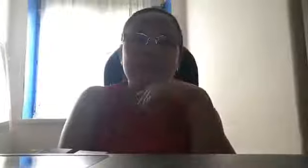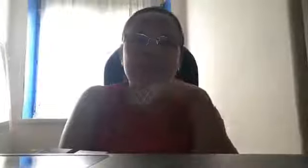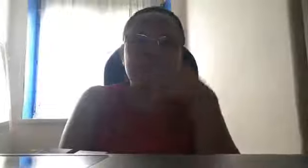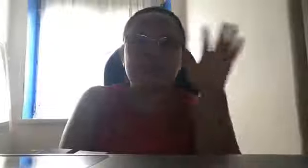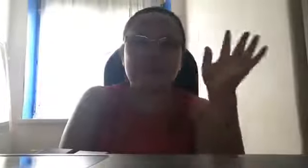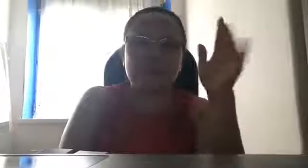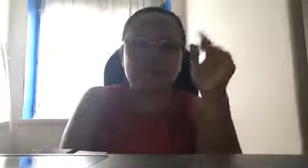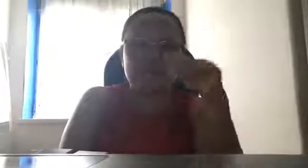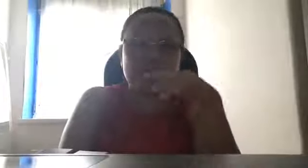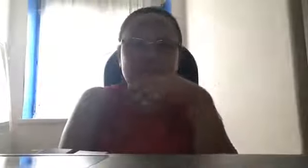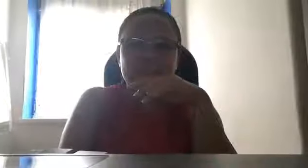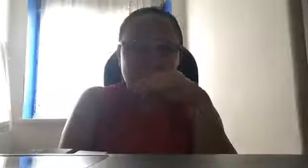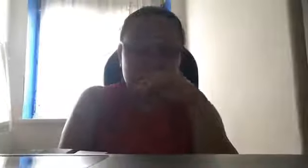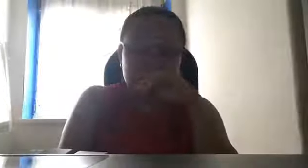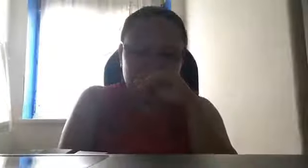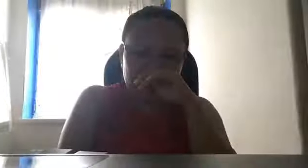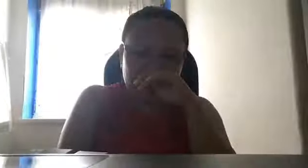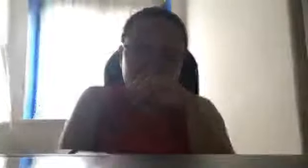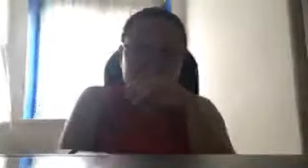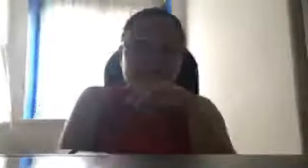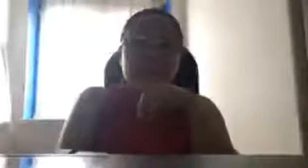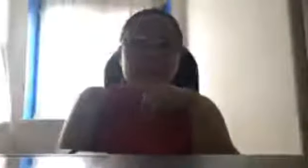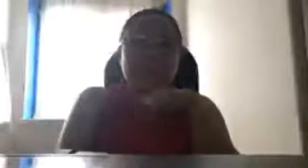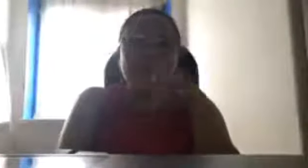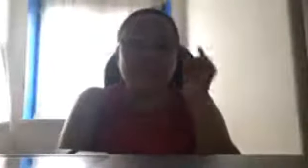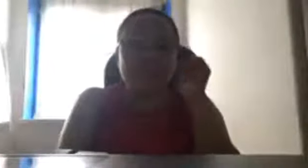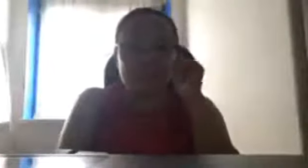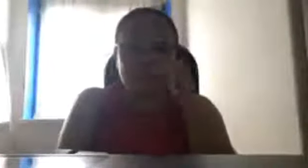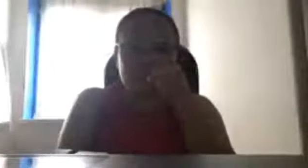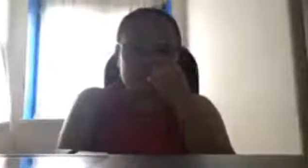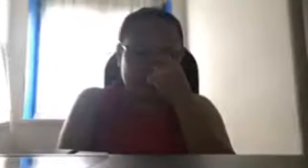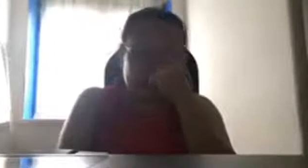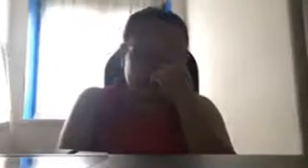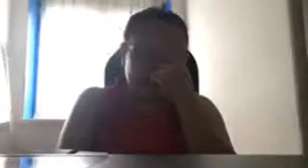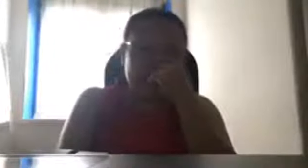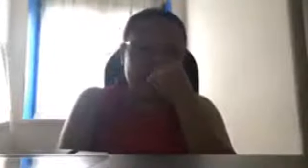thumbs up. Thank you po sa lahat ng nalunood. Kasi ganito po yan, guys.